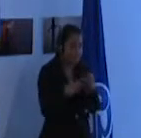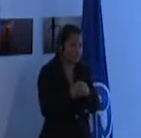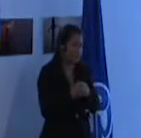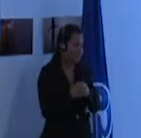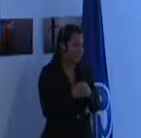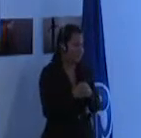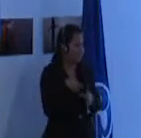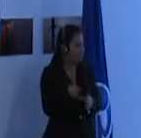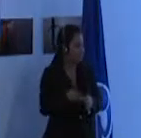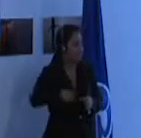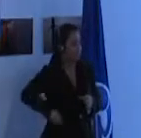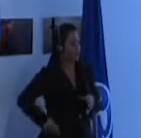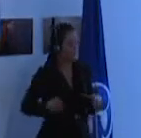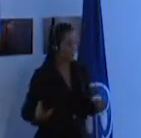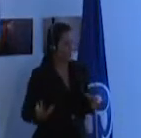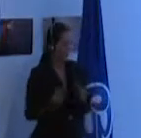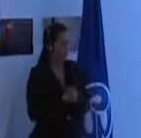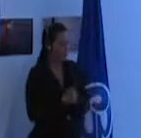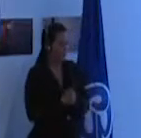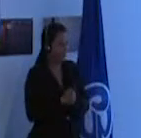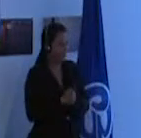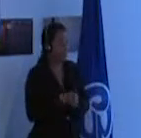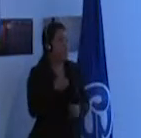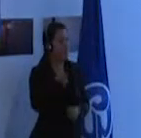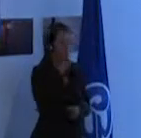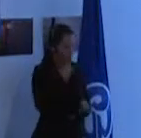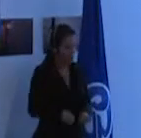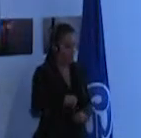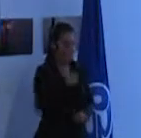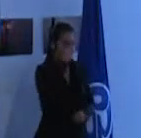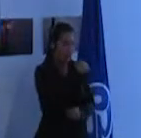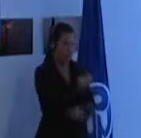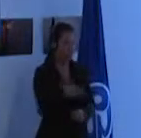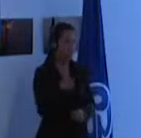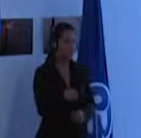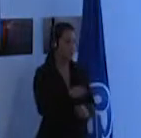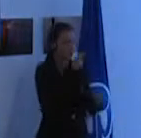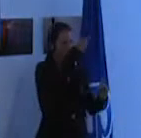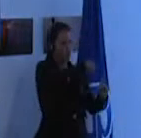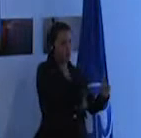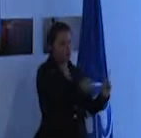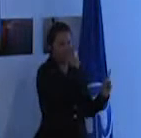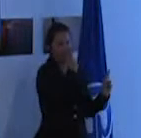la escuela sea inclusiva y permitirle a los niños que tengan un rol social valorizado